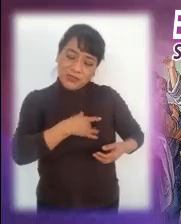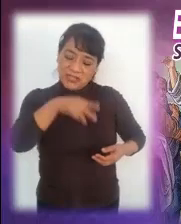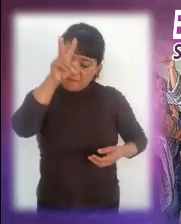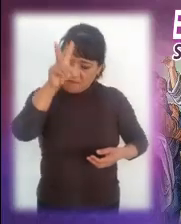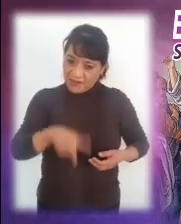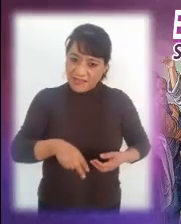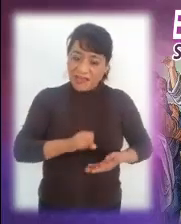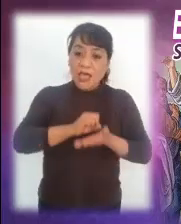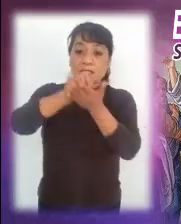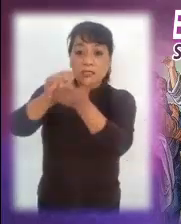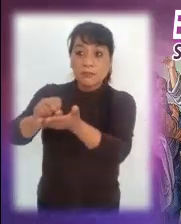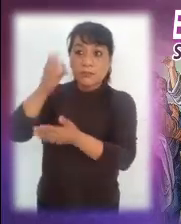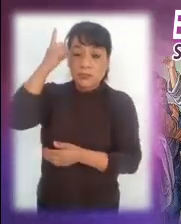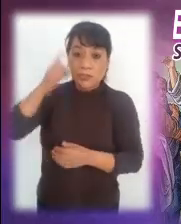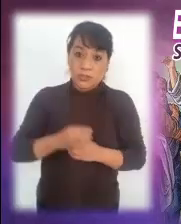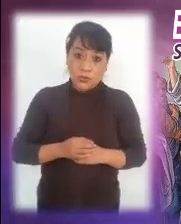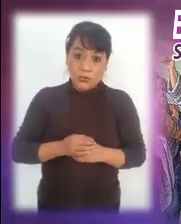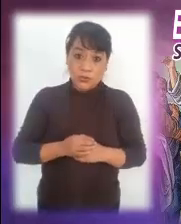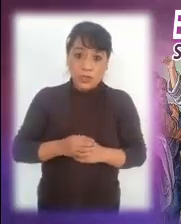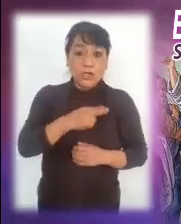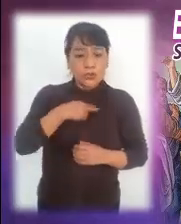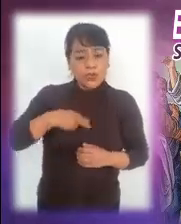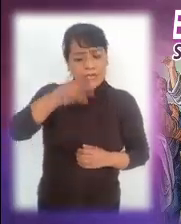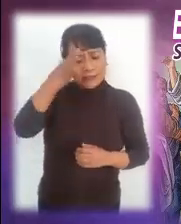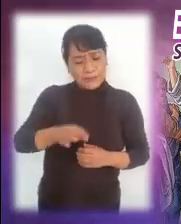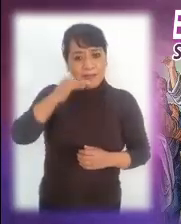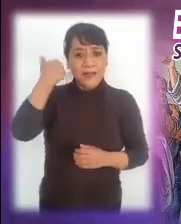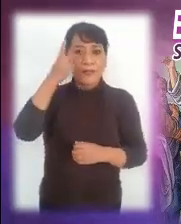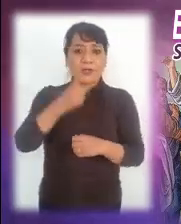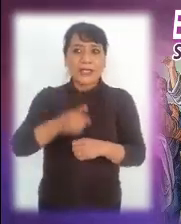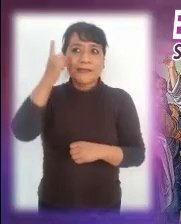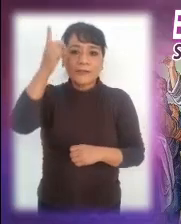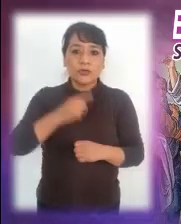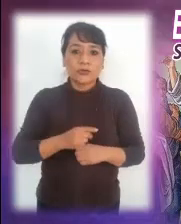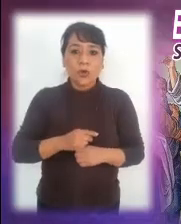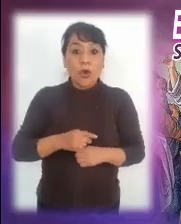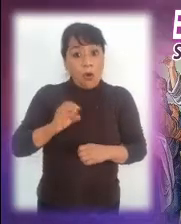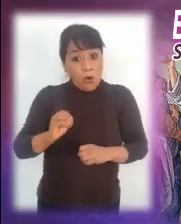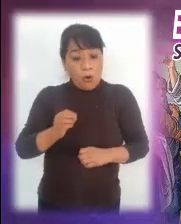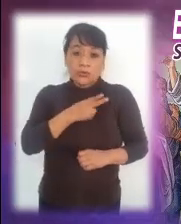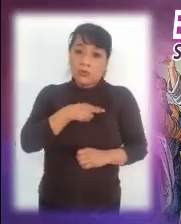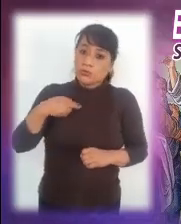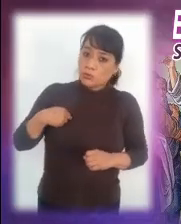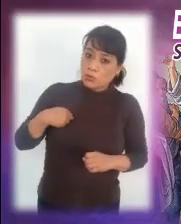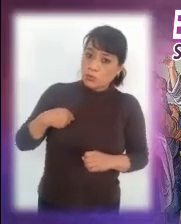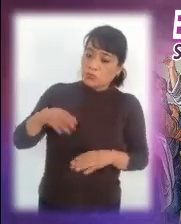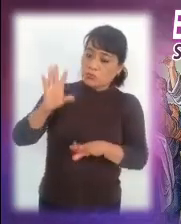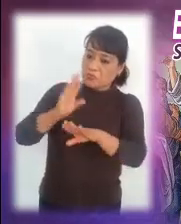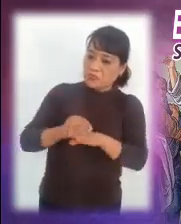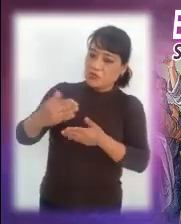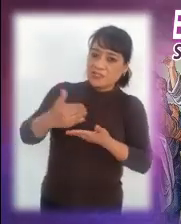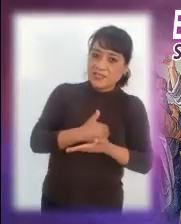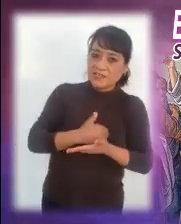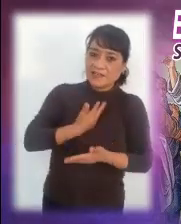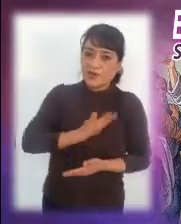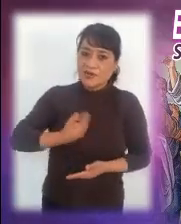servicio de Dios, apartado para hacer su voluntad, o si hemos permitido que se apodere de Él el